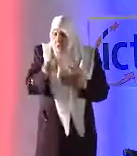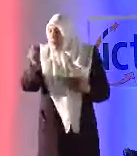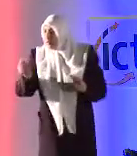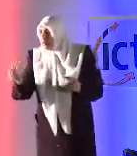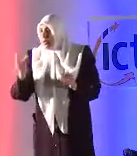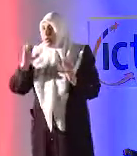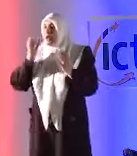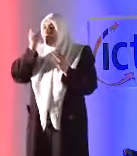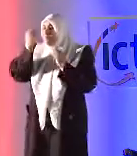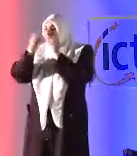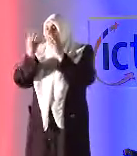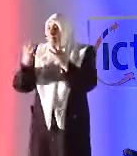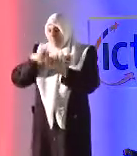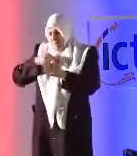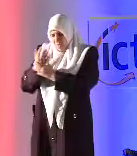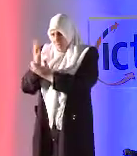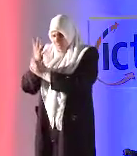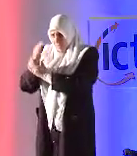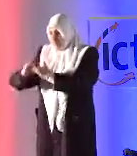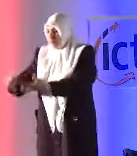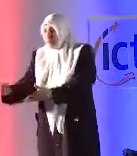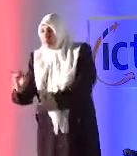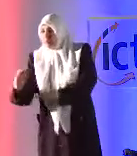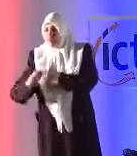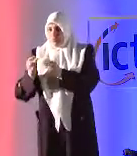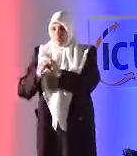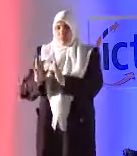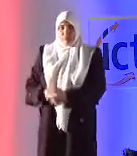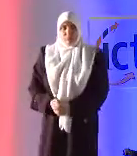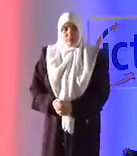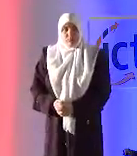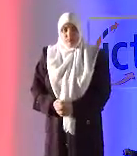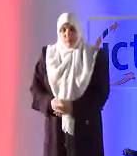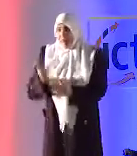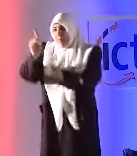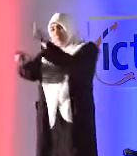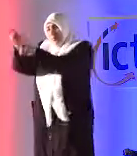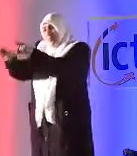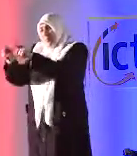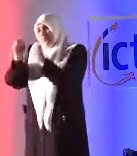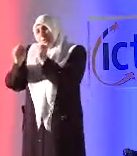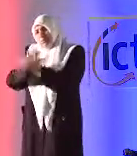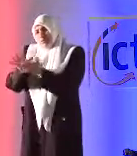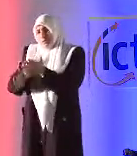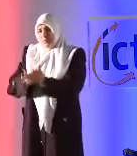بطريقة أكثر مركزة وطريقة أكثر مهيئة لأشخاص الذين يمتلكون إعاقات أكثر معاقدة